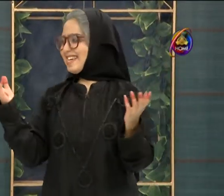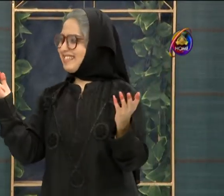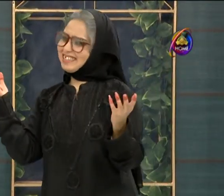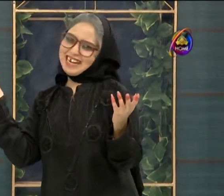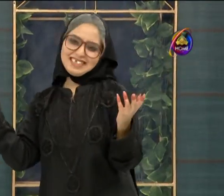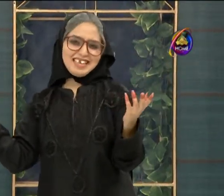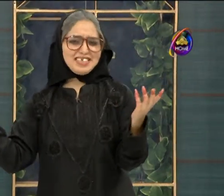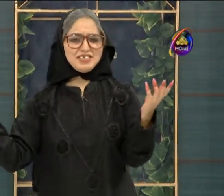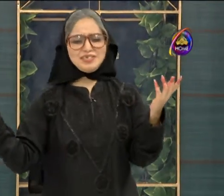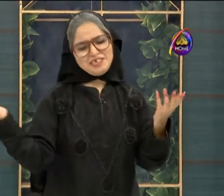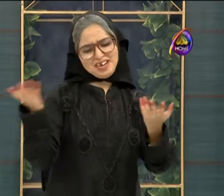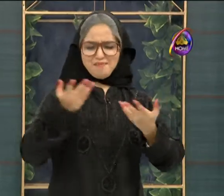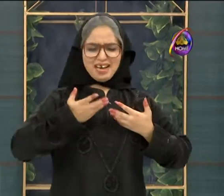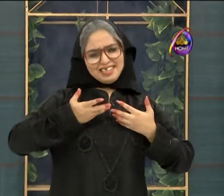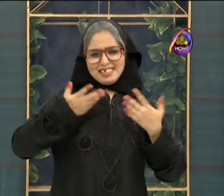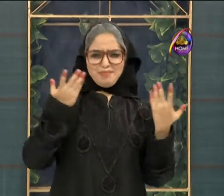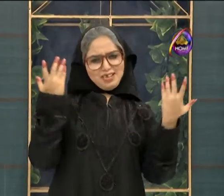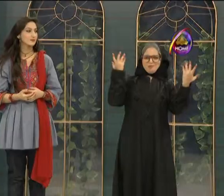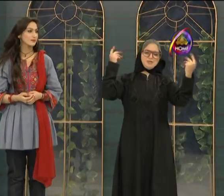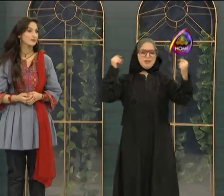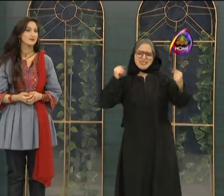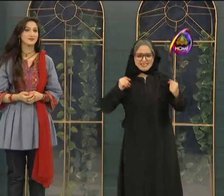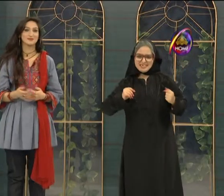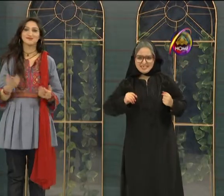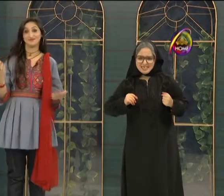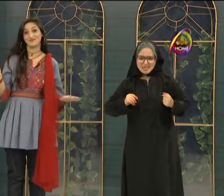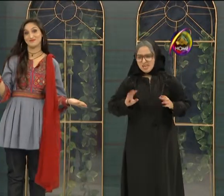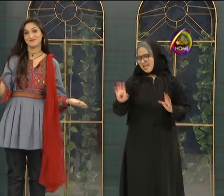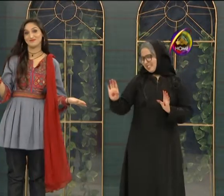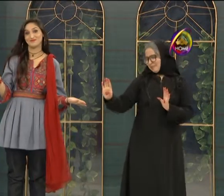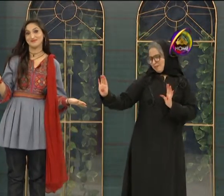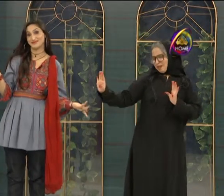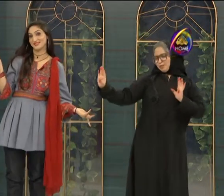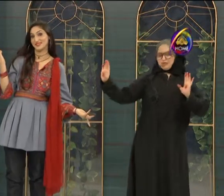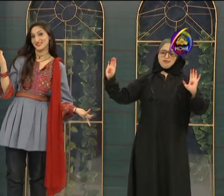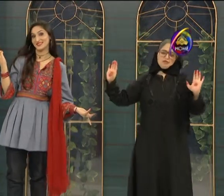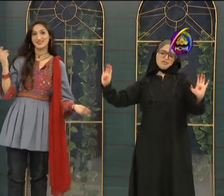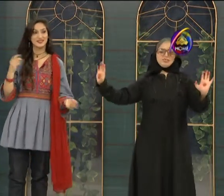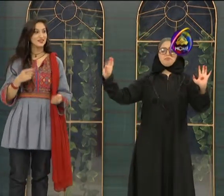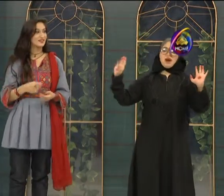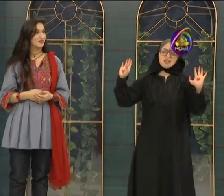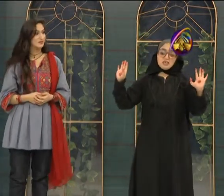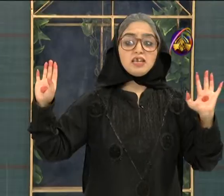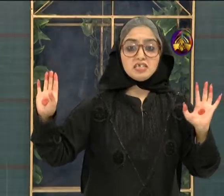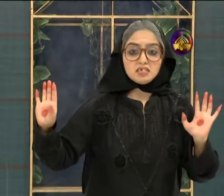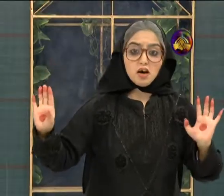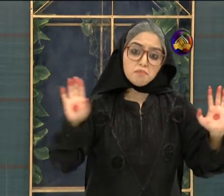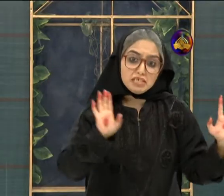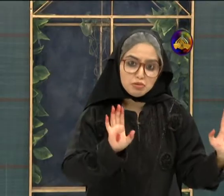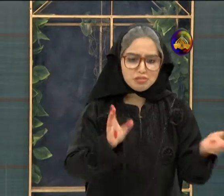چاندرات تو ہمارے زمانوں میں ہوا کرتی تھی اس سب کاموں سے پرسط پا کر لڑکیاں مل جن کر